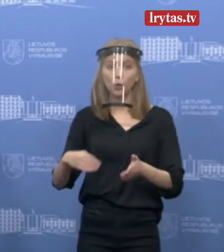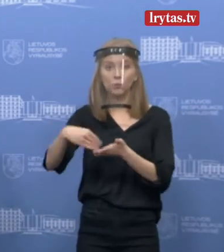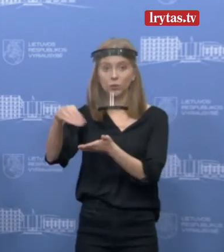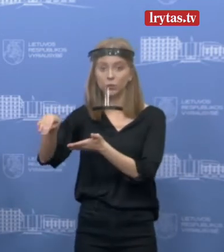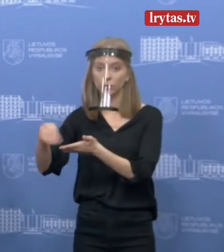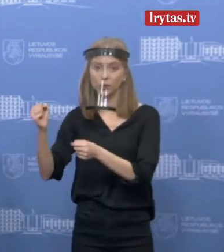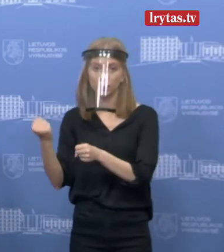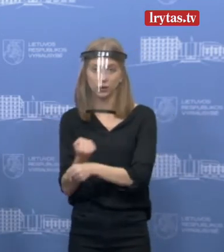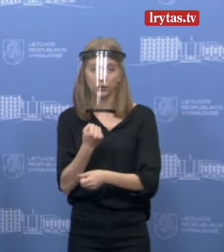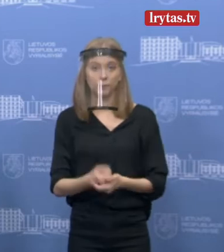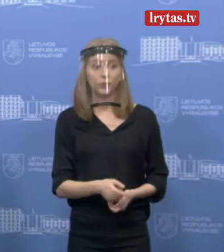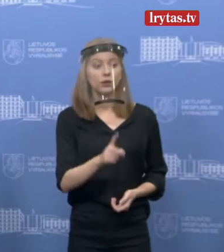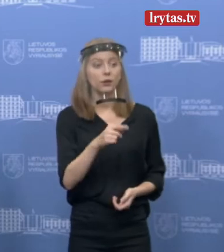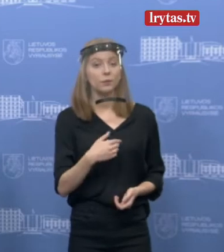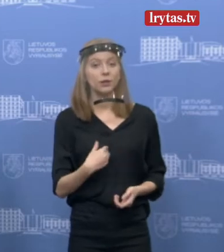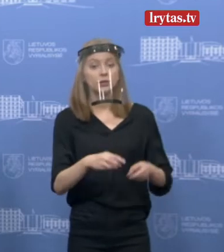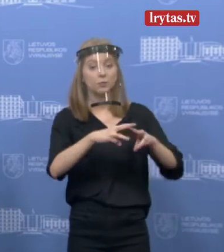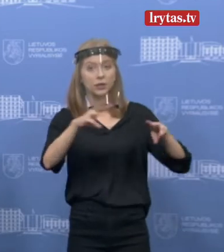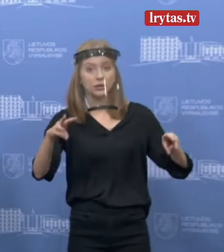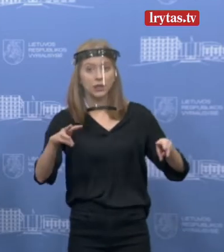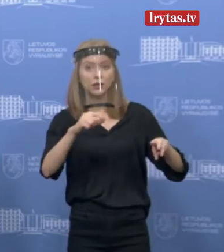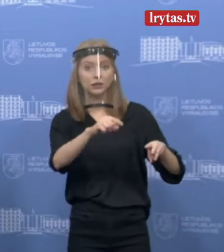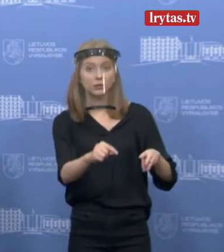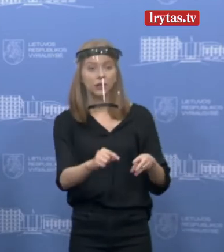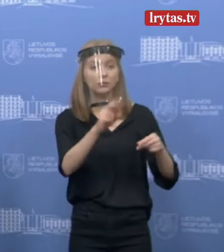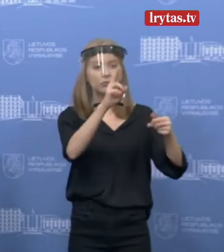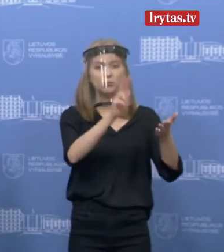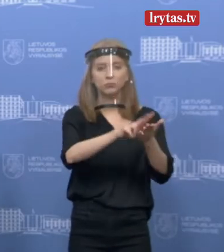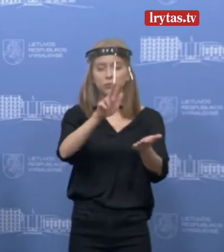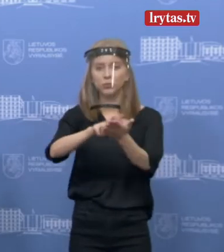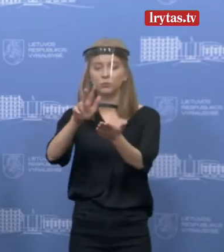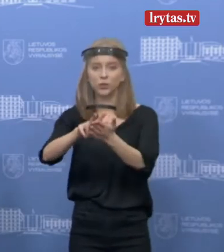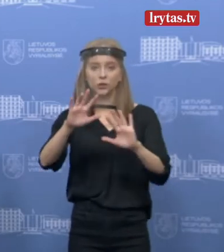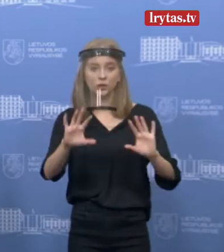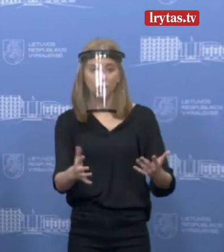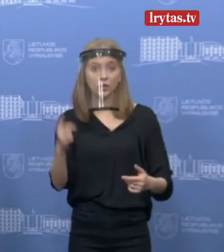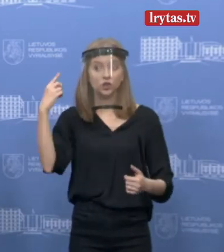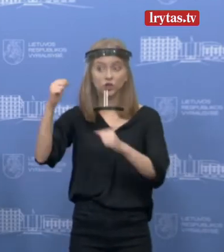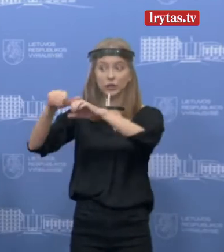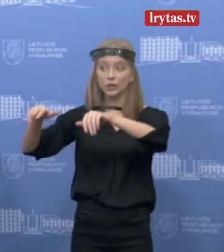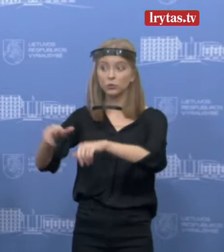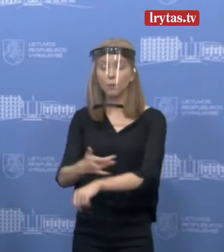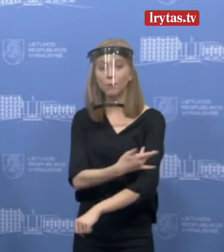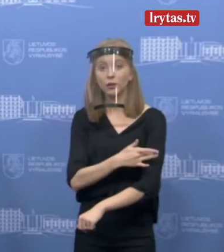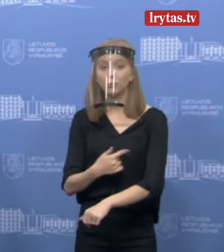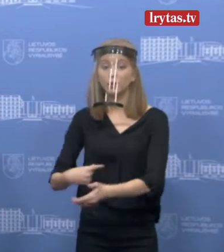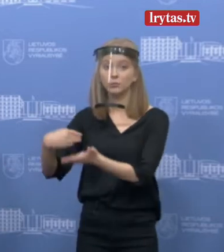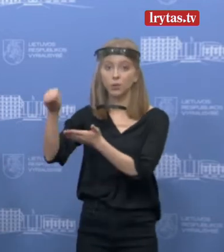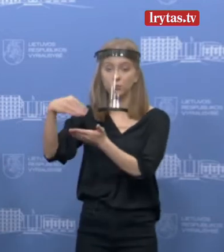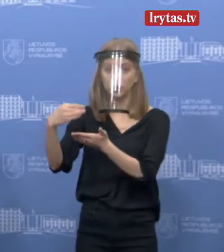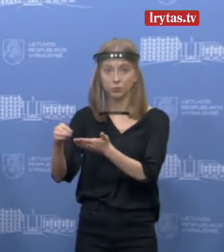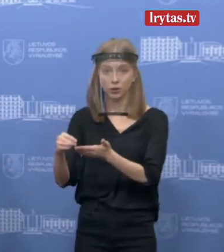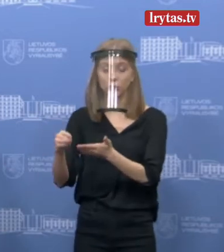vadovo pavėdimą, ministerijoms, vyriausybės kanceliariai, pirkti žiniaskodos paslaugas. Jisai buvo